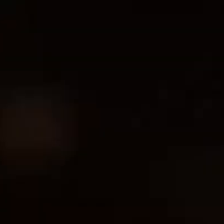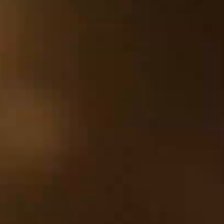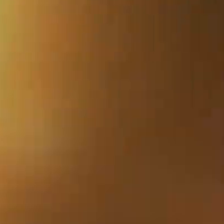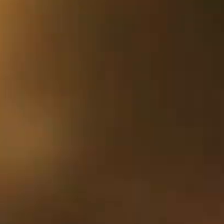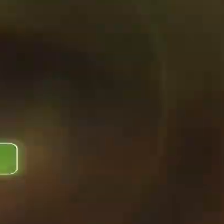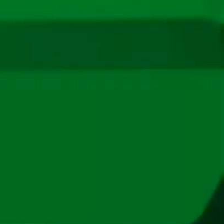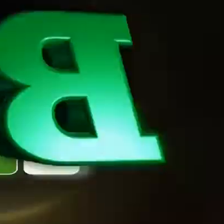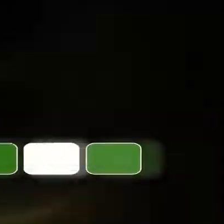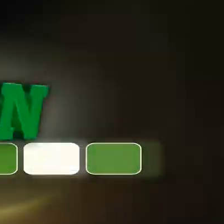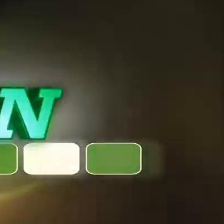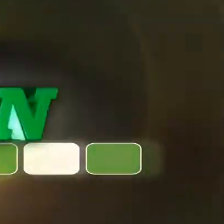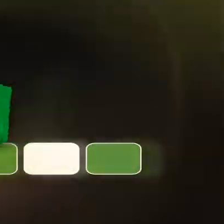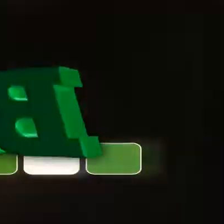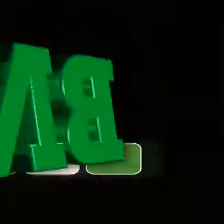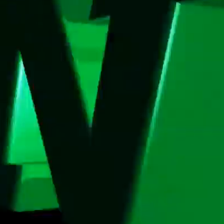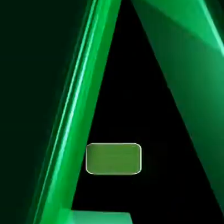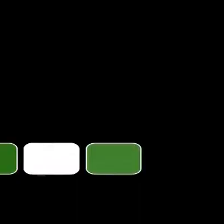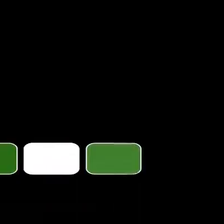Gracias. Gracias. Gracias.